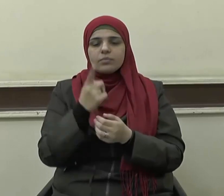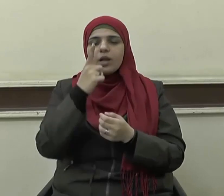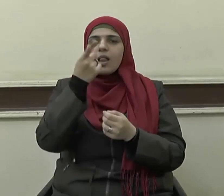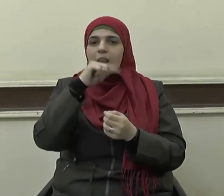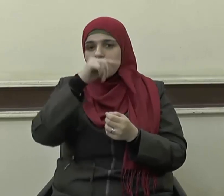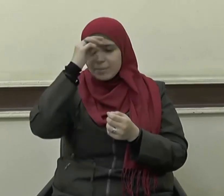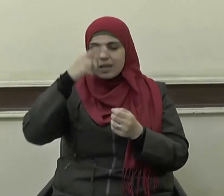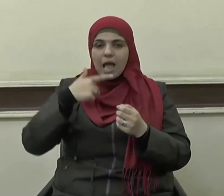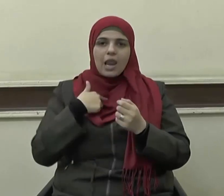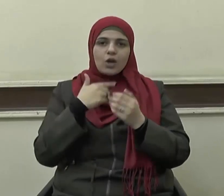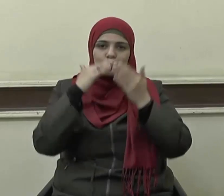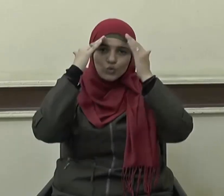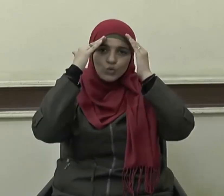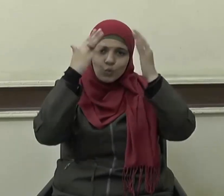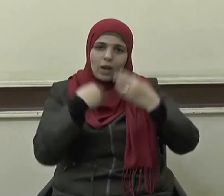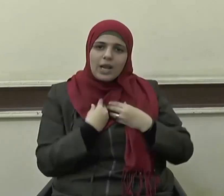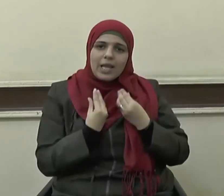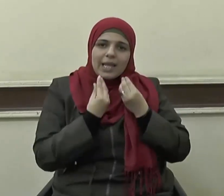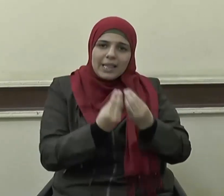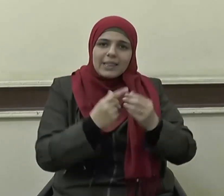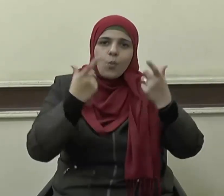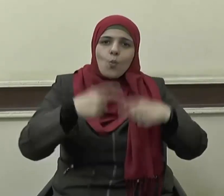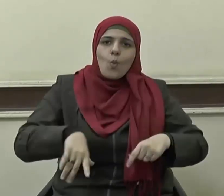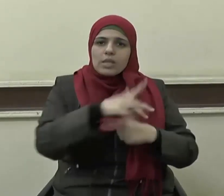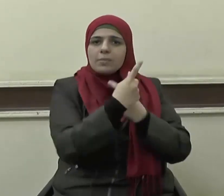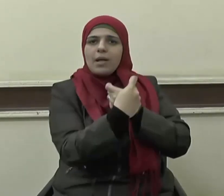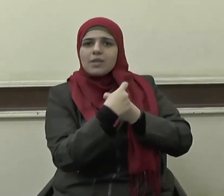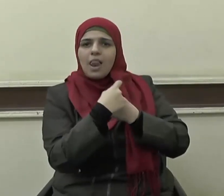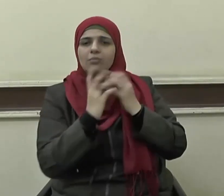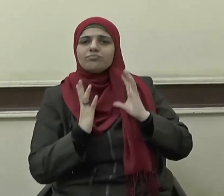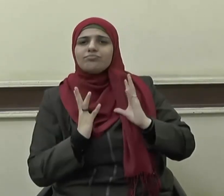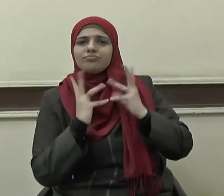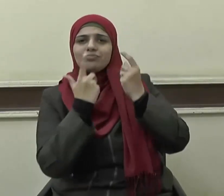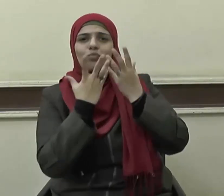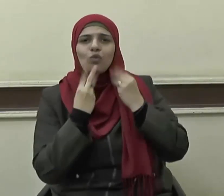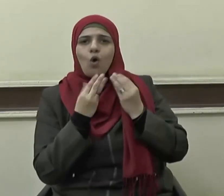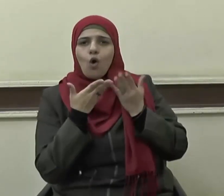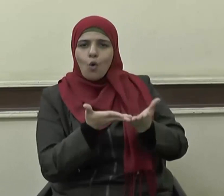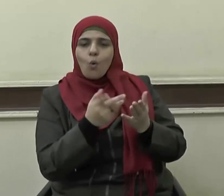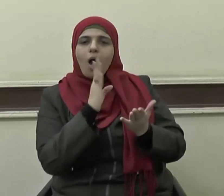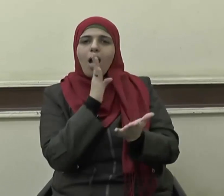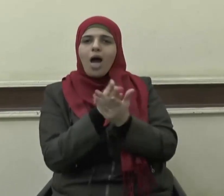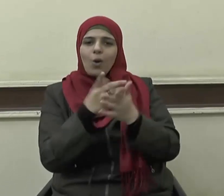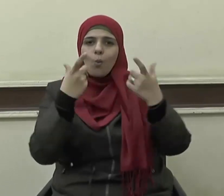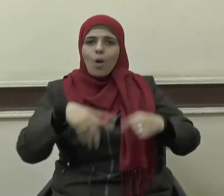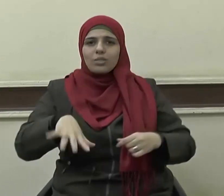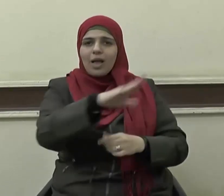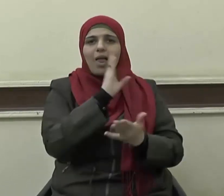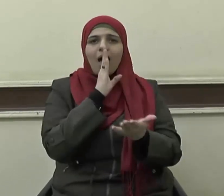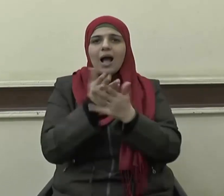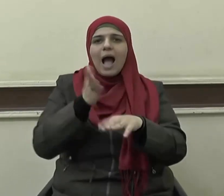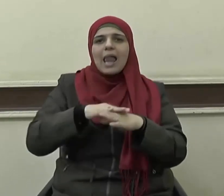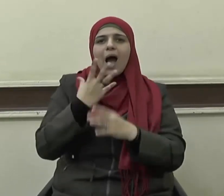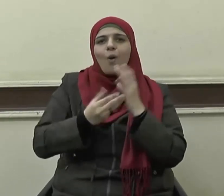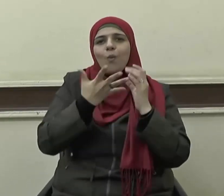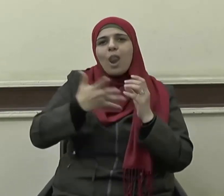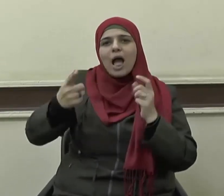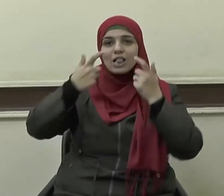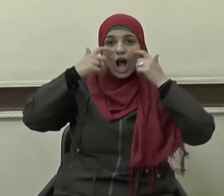للوطن الذي رب وعلم ومك فللوطن حق على أبنائه الذين عاشوا على